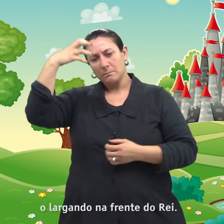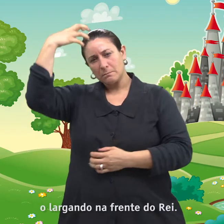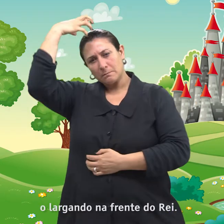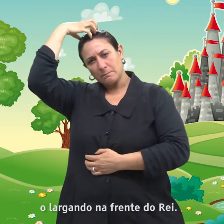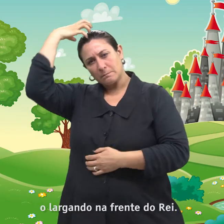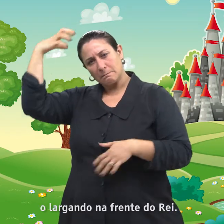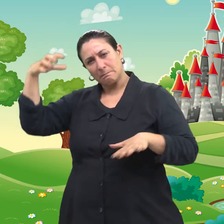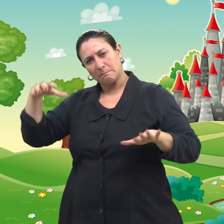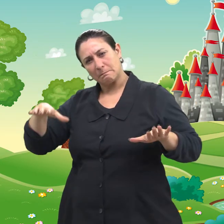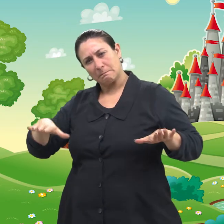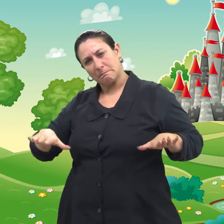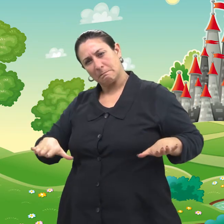do rei.